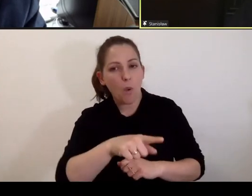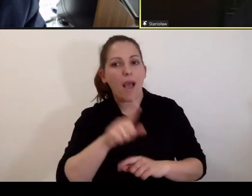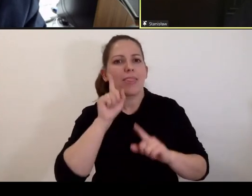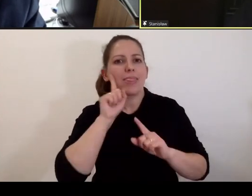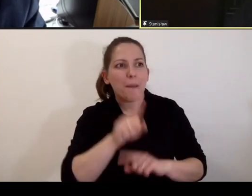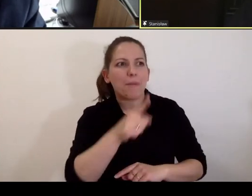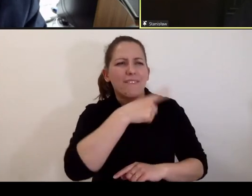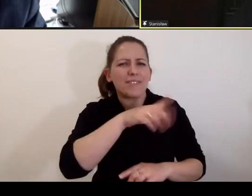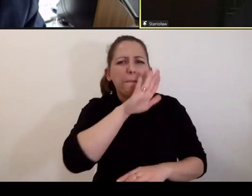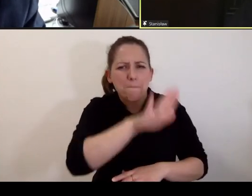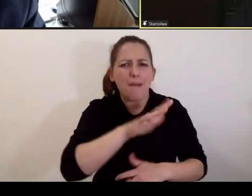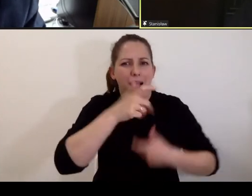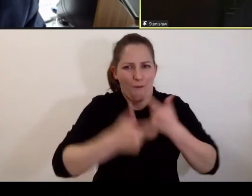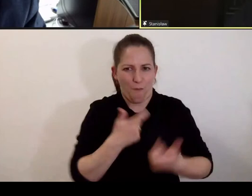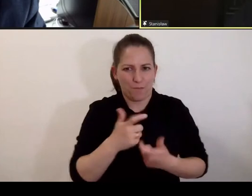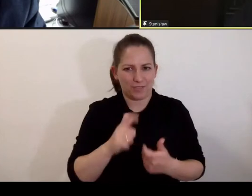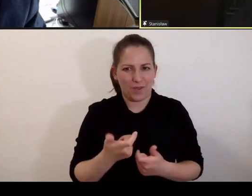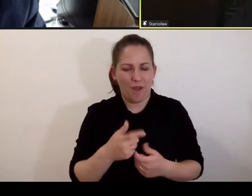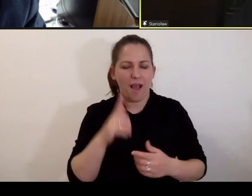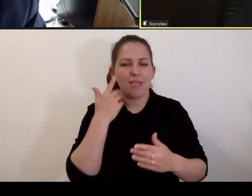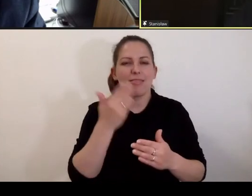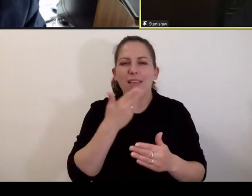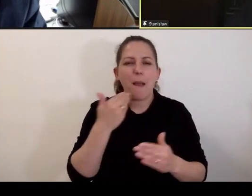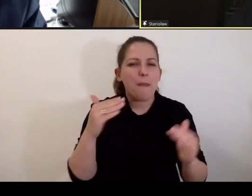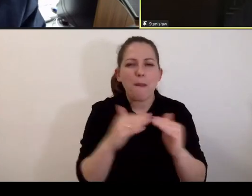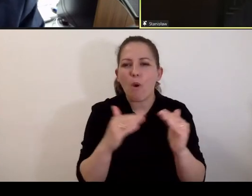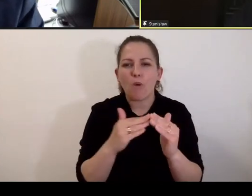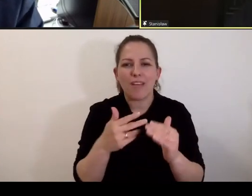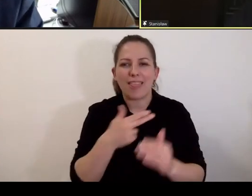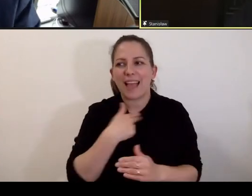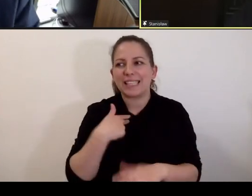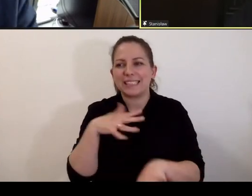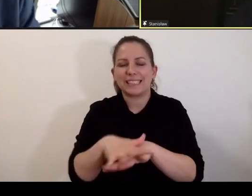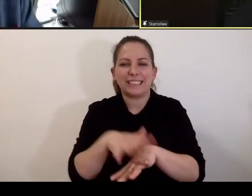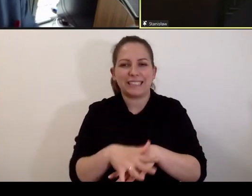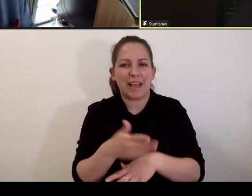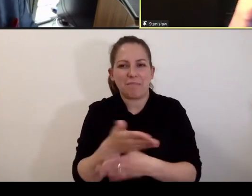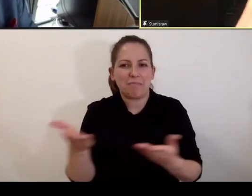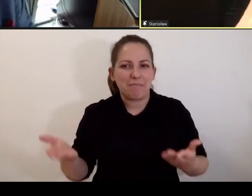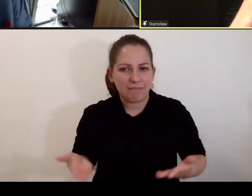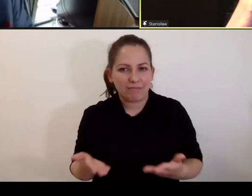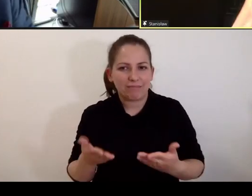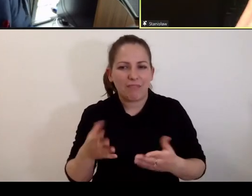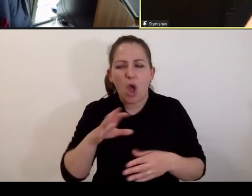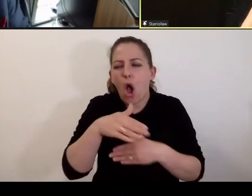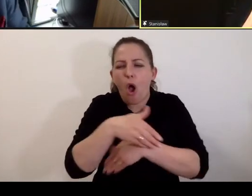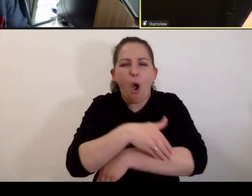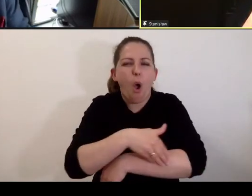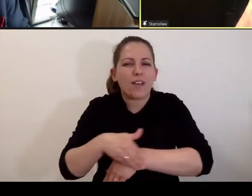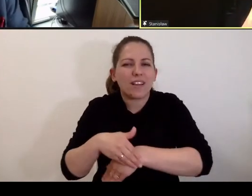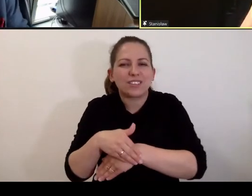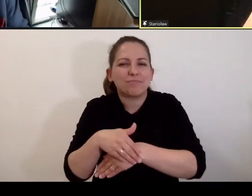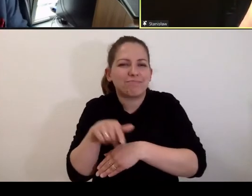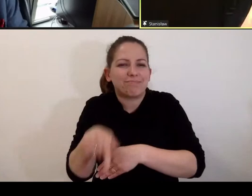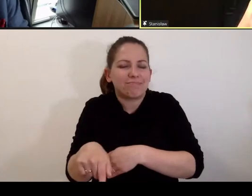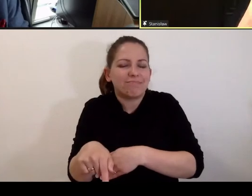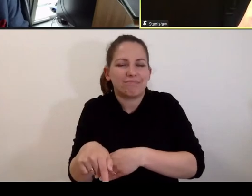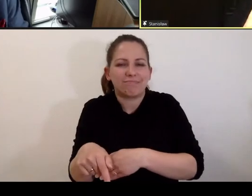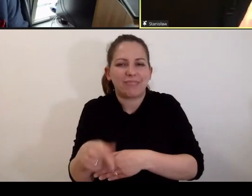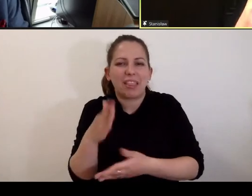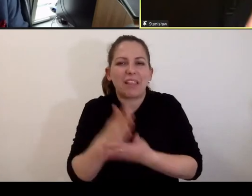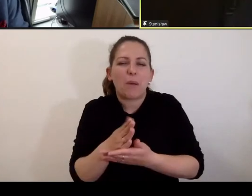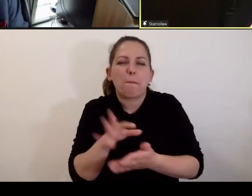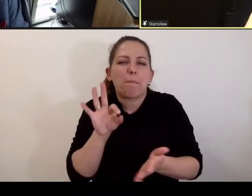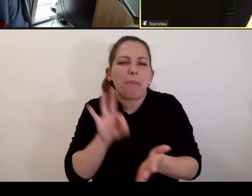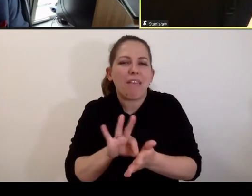co robić. Jak to jest nieporównywalne z naszym systemem odwoławczym ograniczonym jednak do tylko